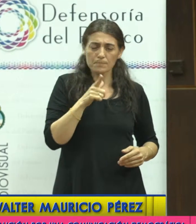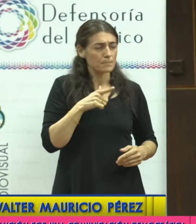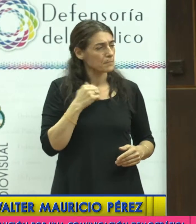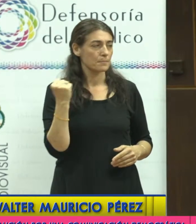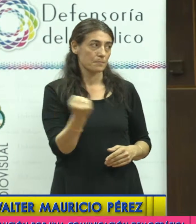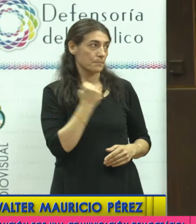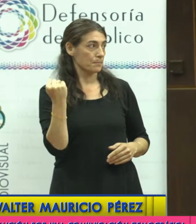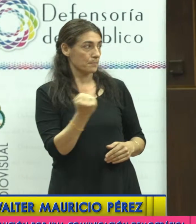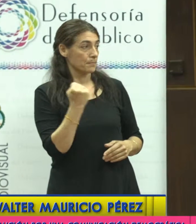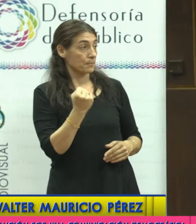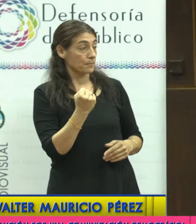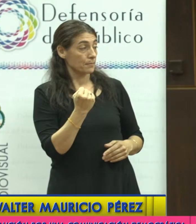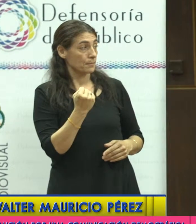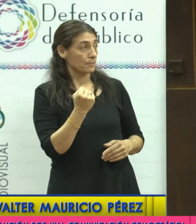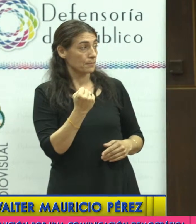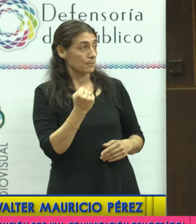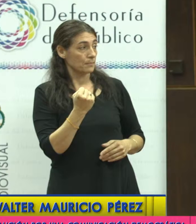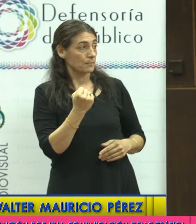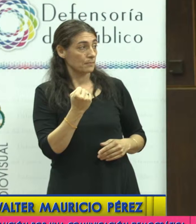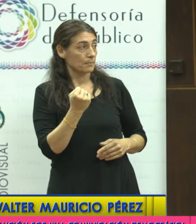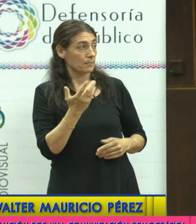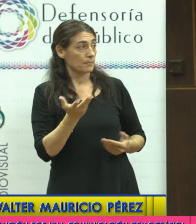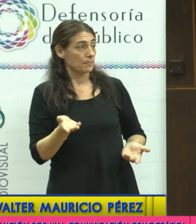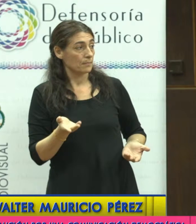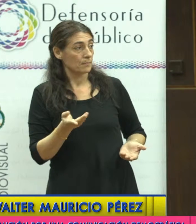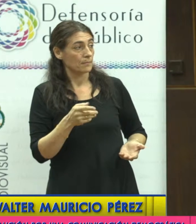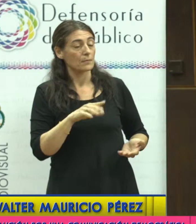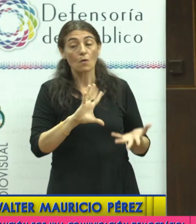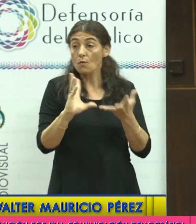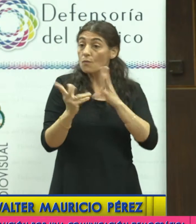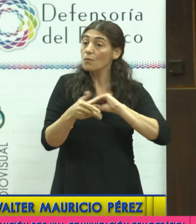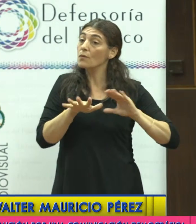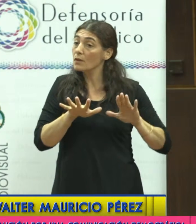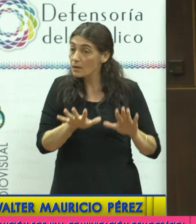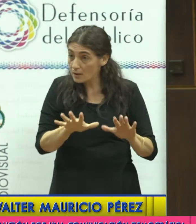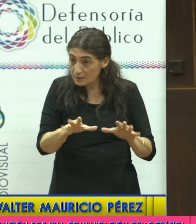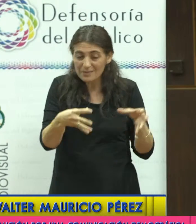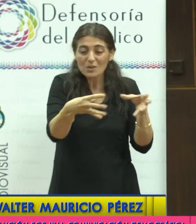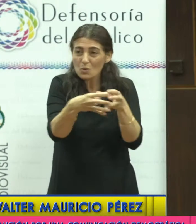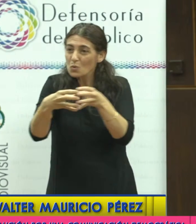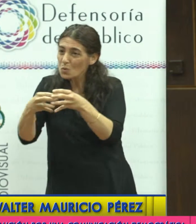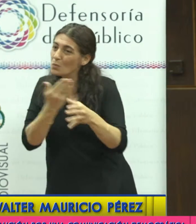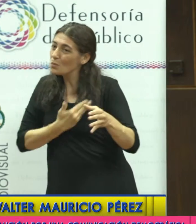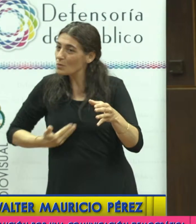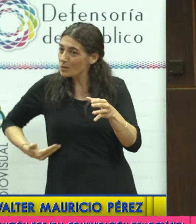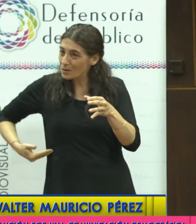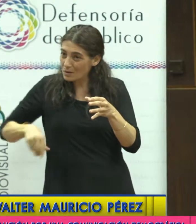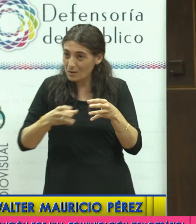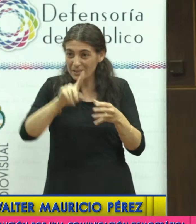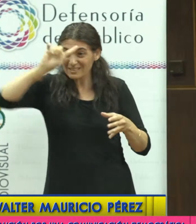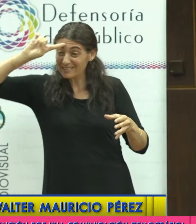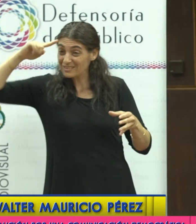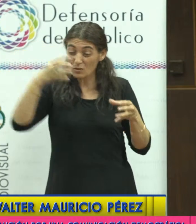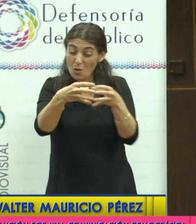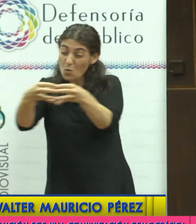y un faro de cómo deberían funcionar muchos de los organismos públicos estatales,